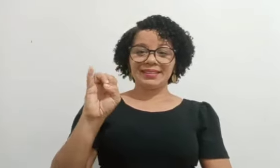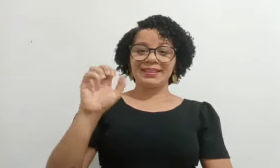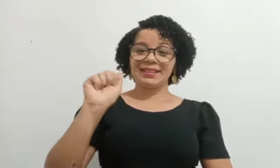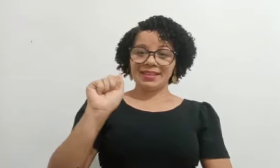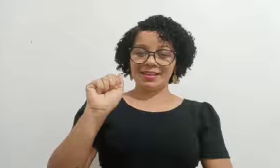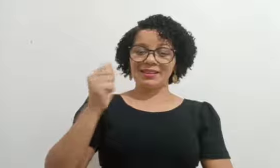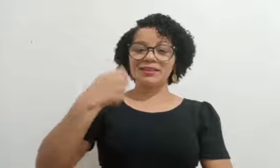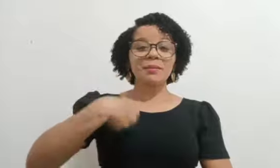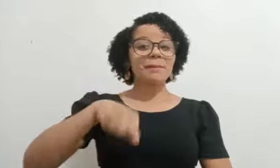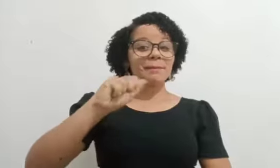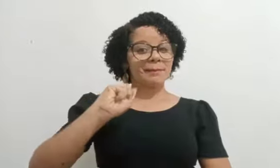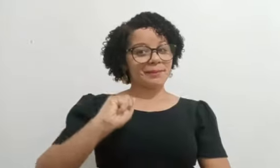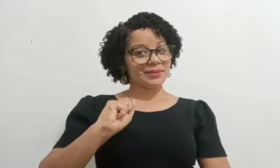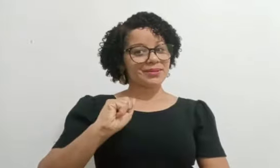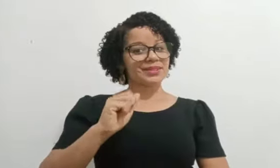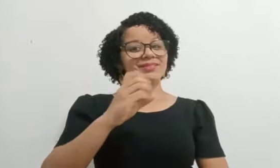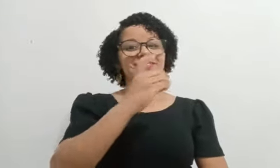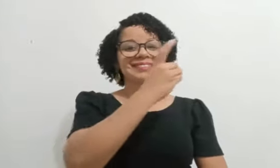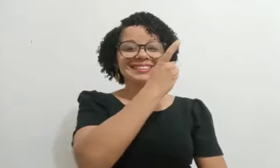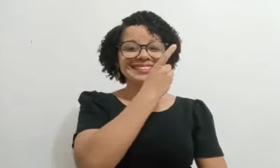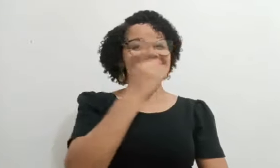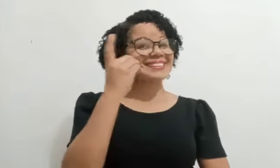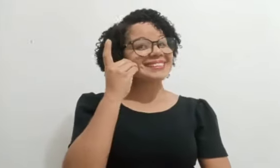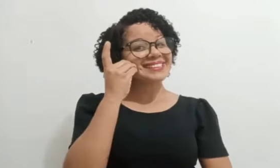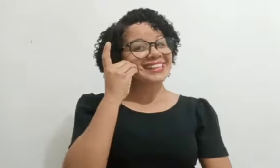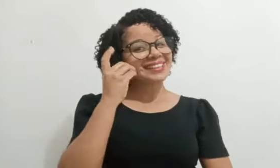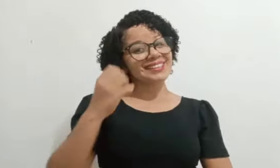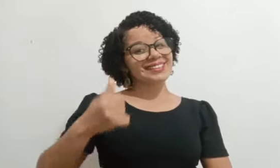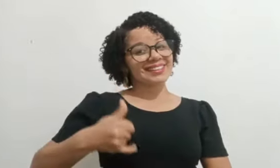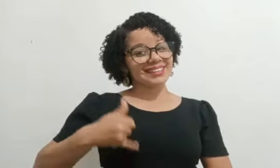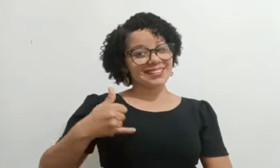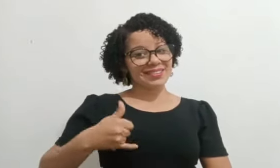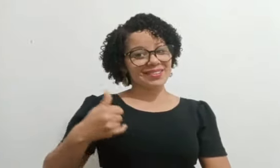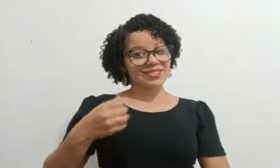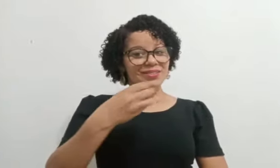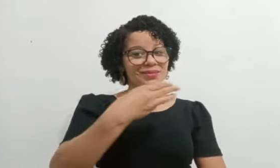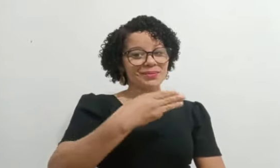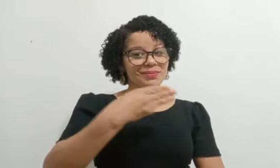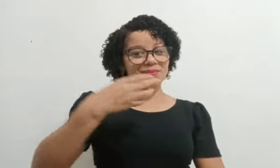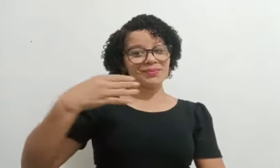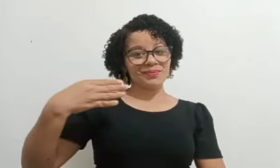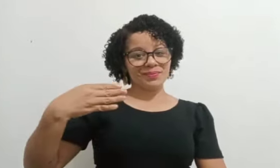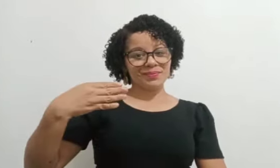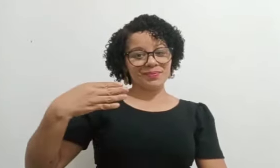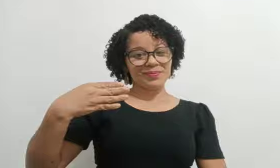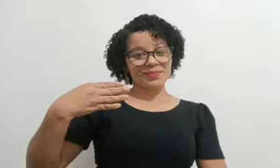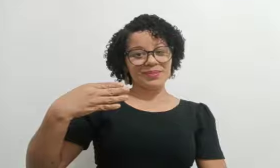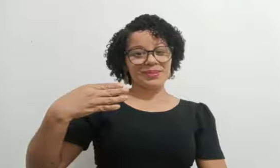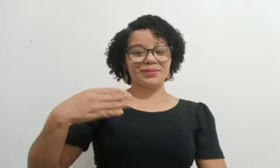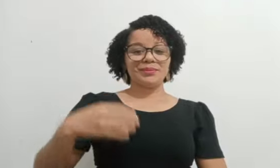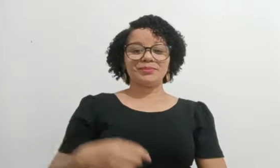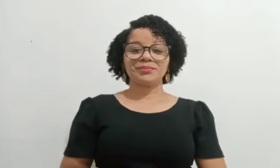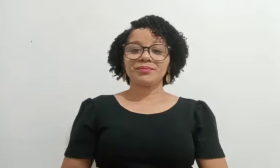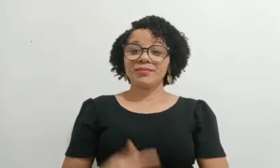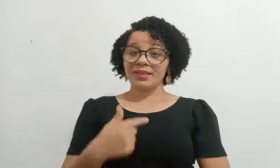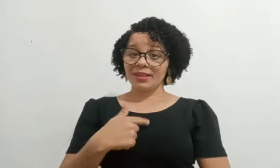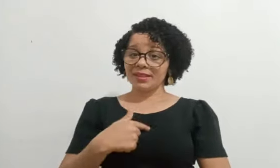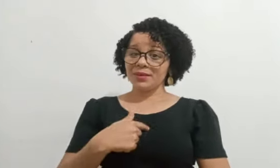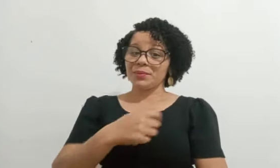Esse é meu sinal. Eu tenho 34 anos. Eu